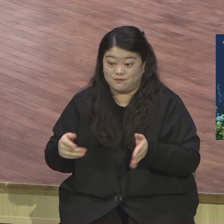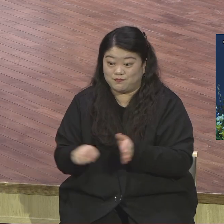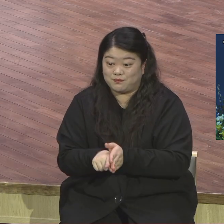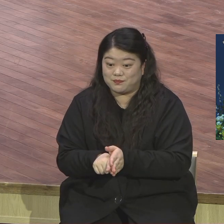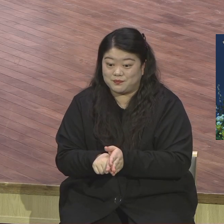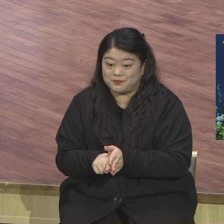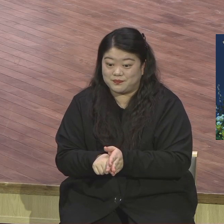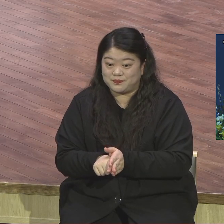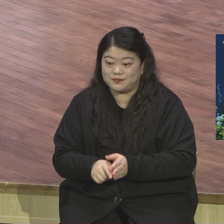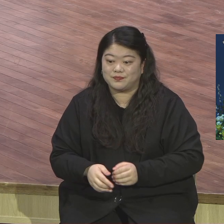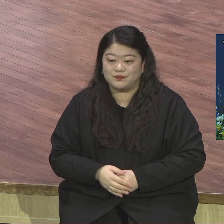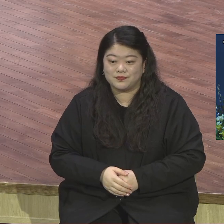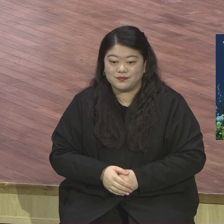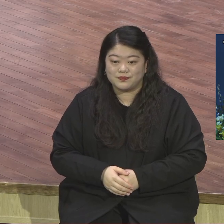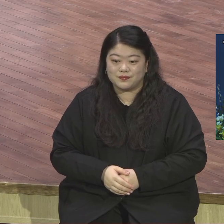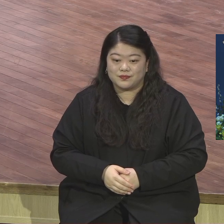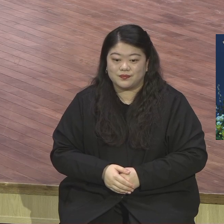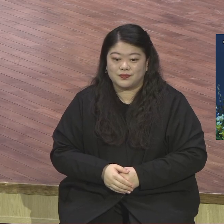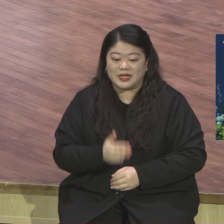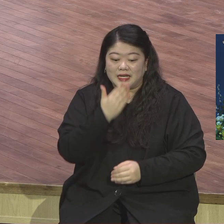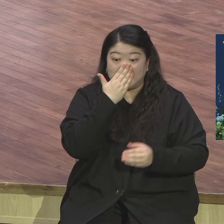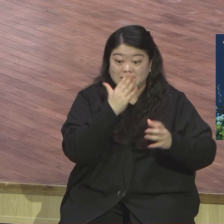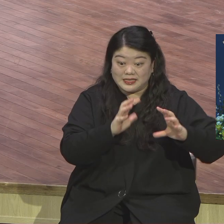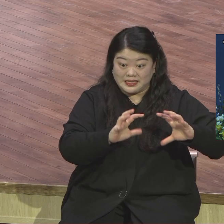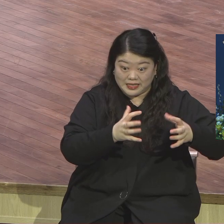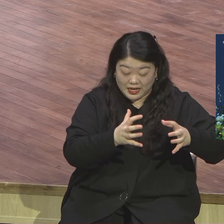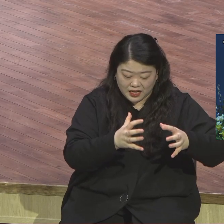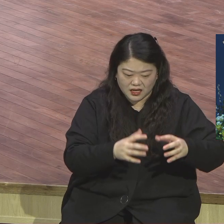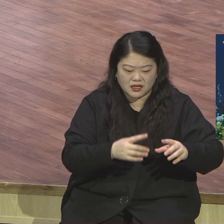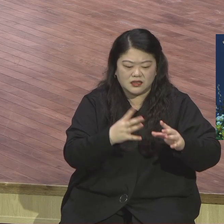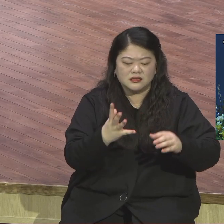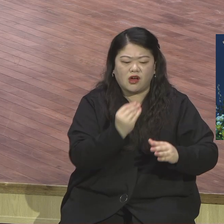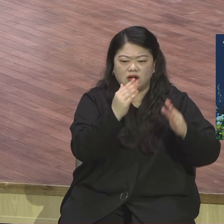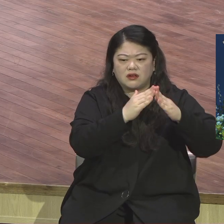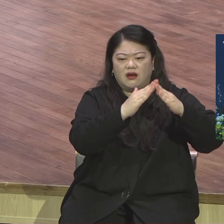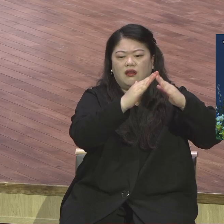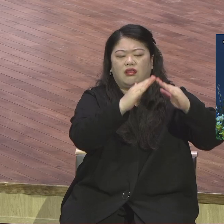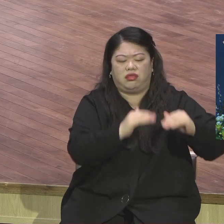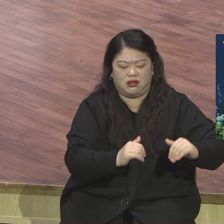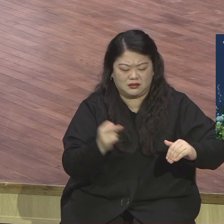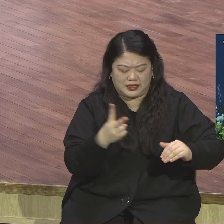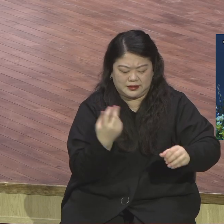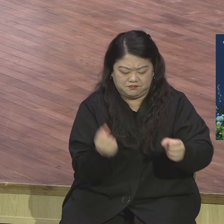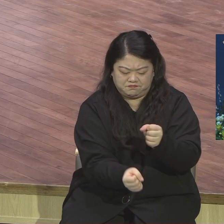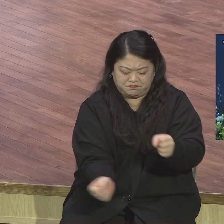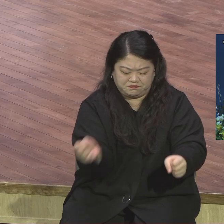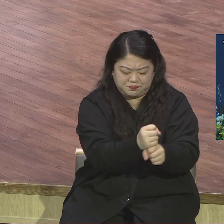재건하고 있던 이스라엘 백성들에게 주신 언약의 말씀이 오늘 부모님 말씀이에요.